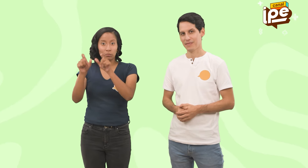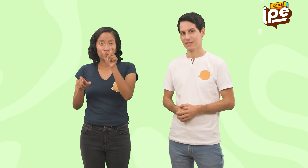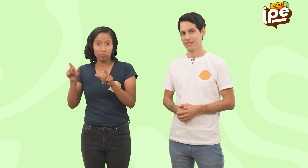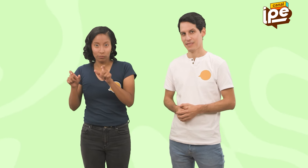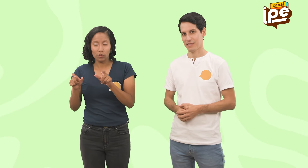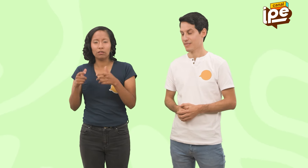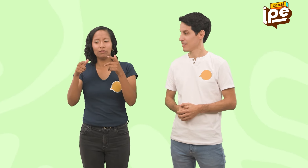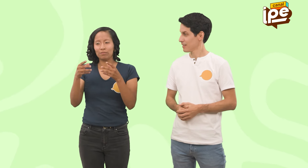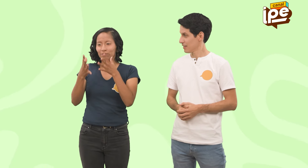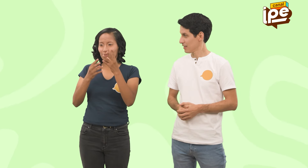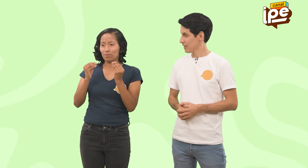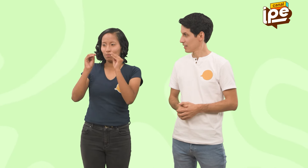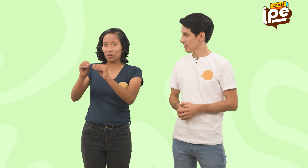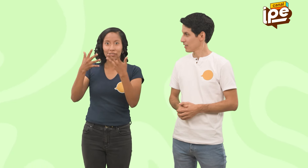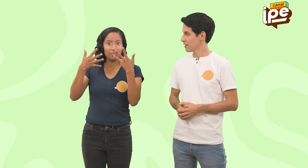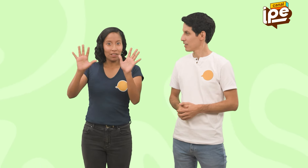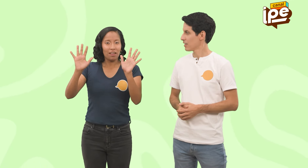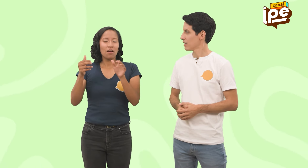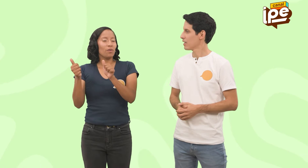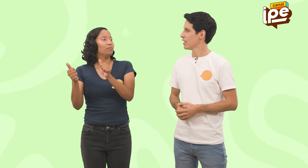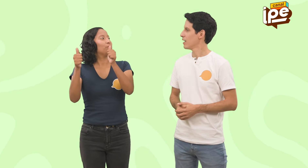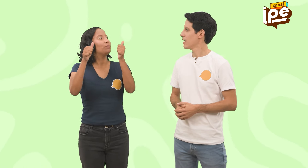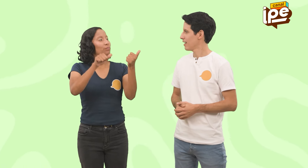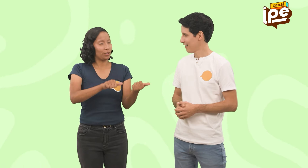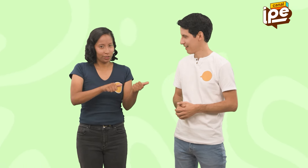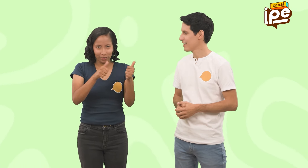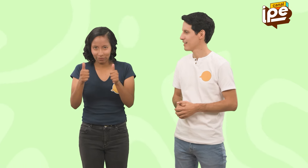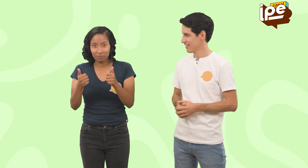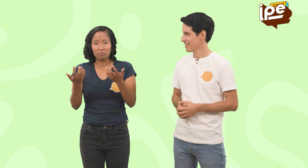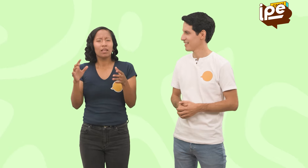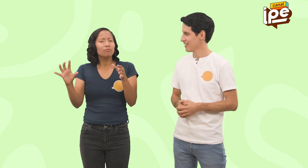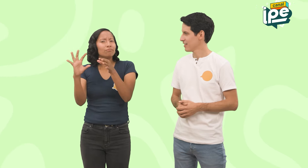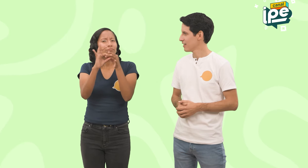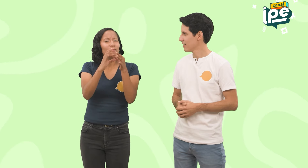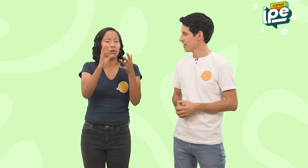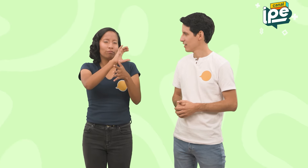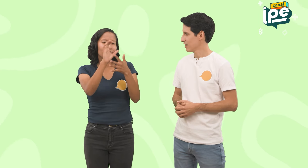es que la persona sorda hace algo parecido a un bautizo Dependiendo de las características físicas